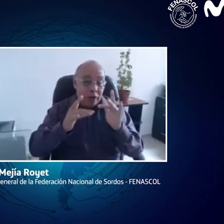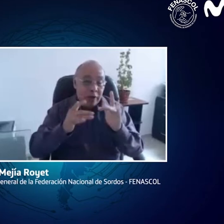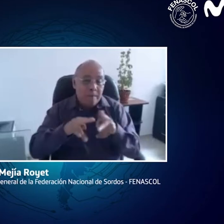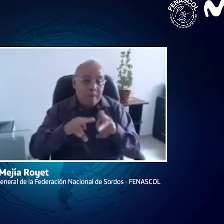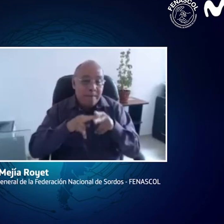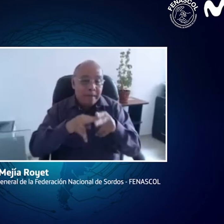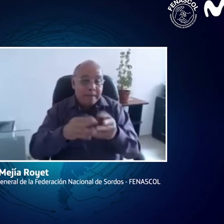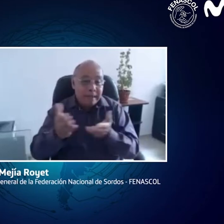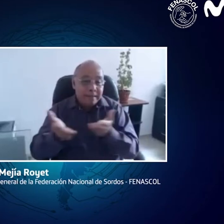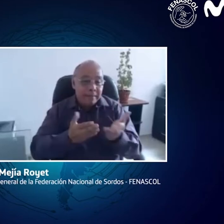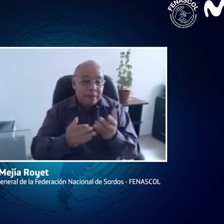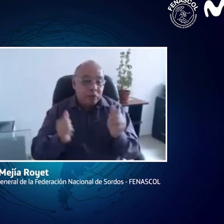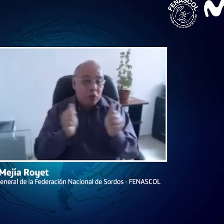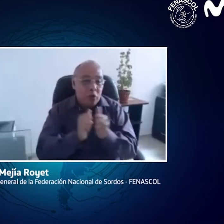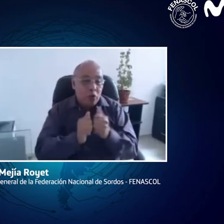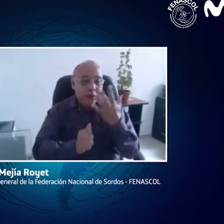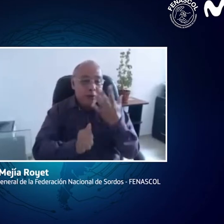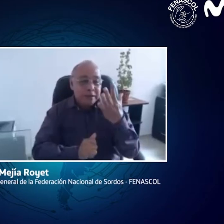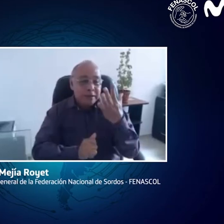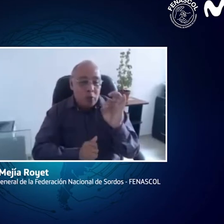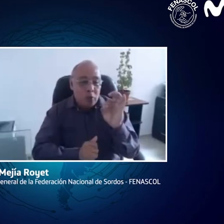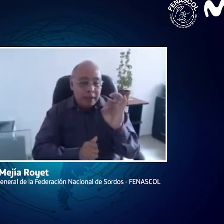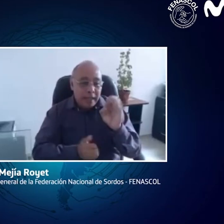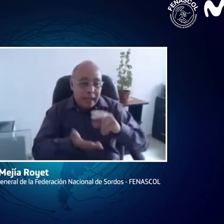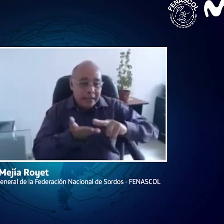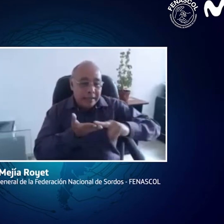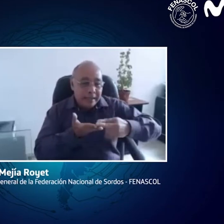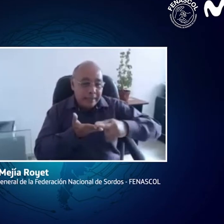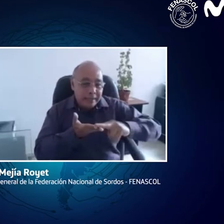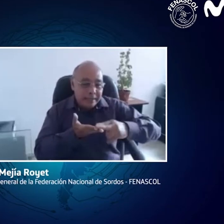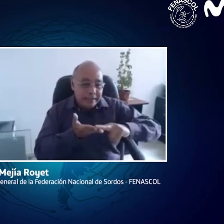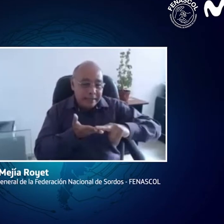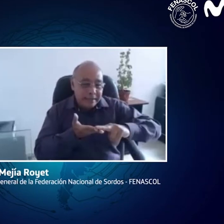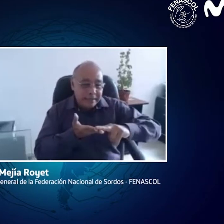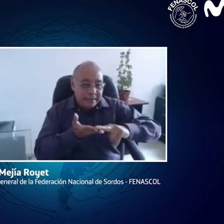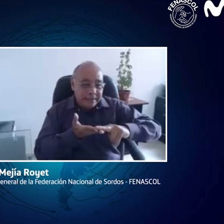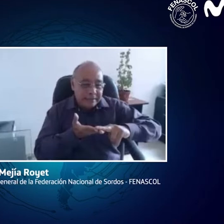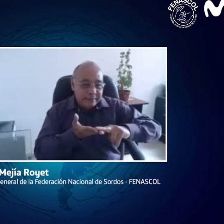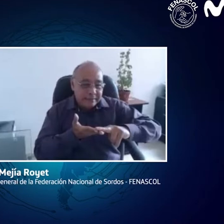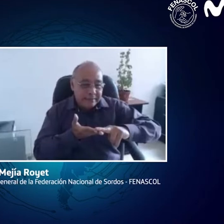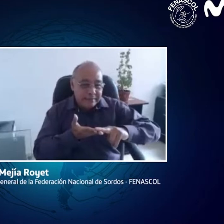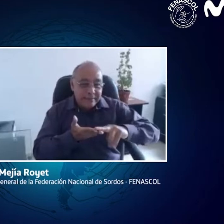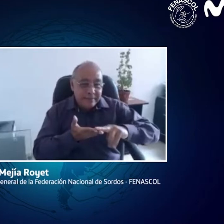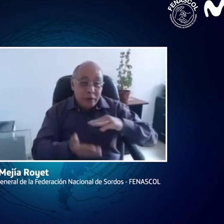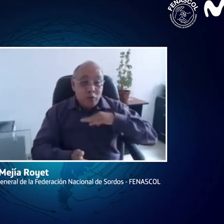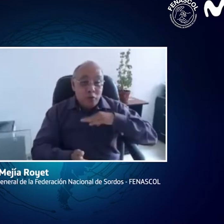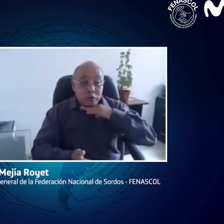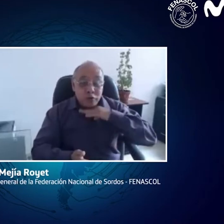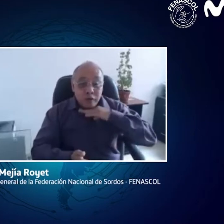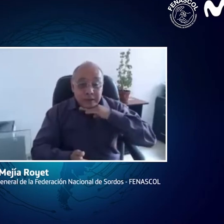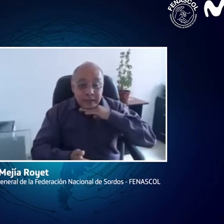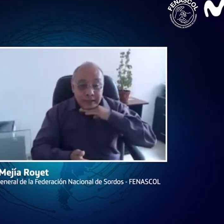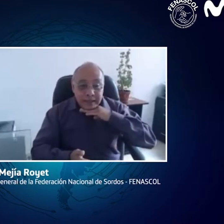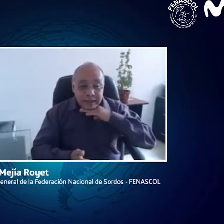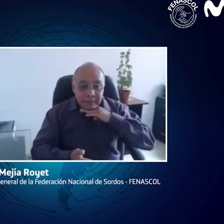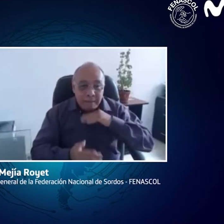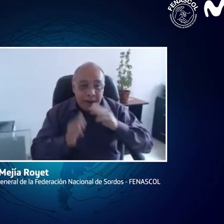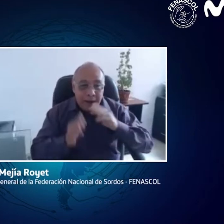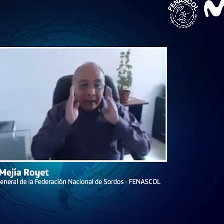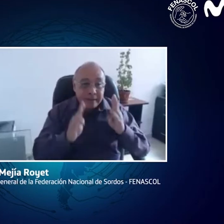humana de 50 intérpretes que a veces no da abasto a esas 40.000 llamadas, a ese relevo de llamadas de